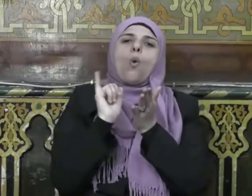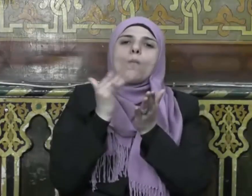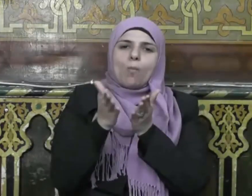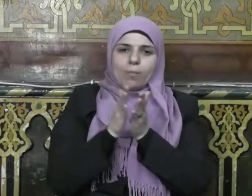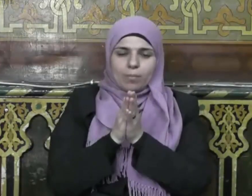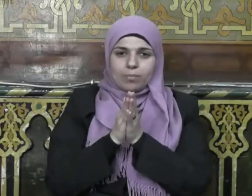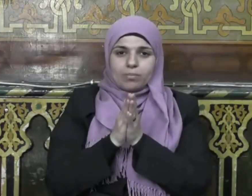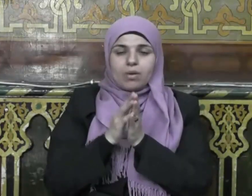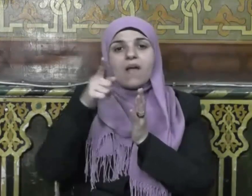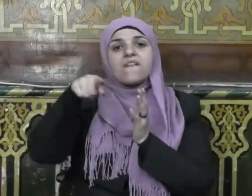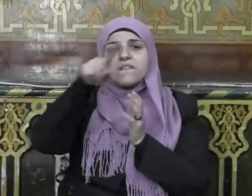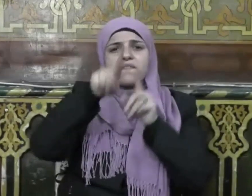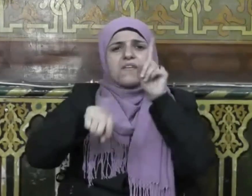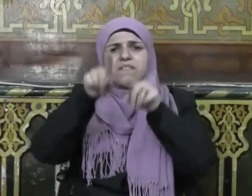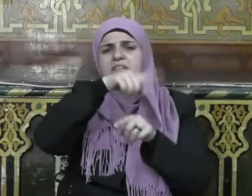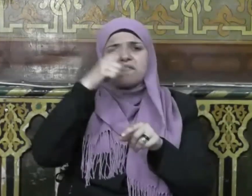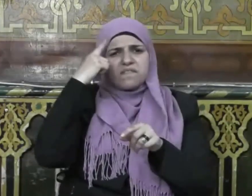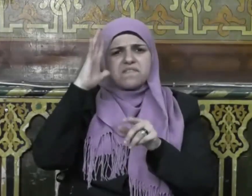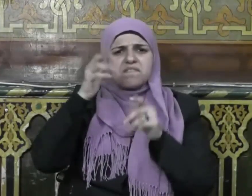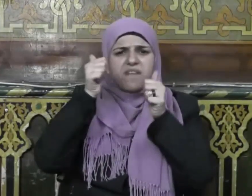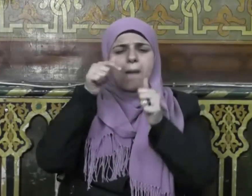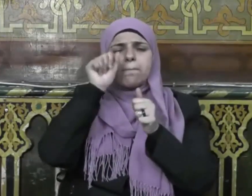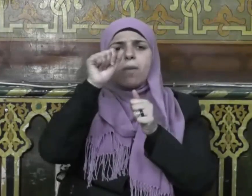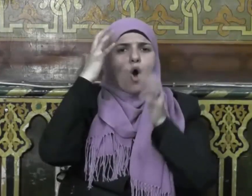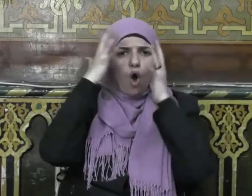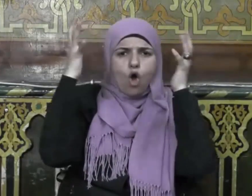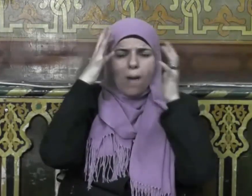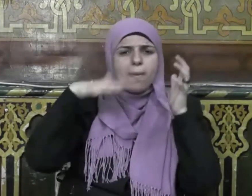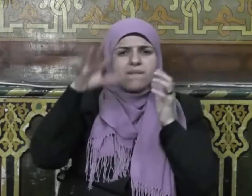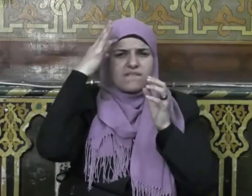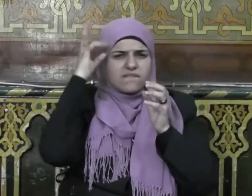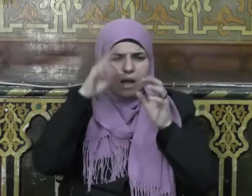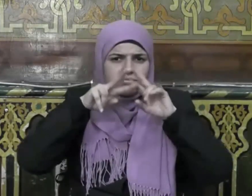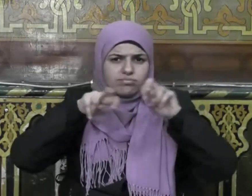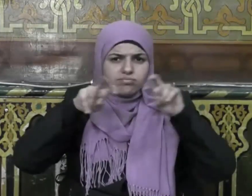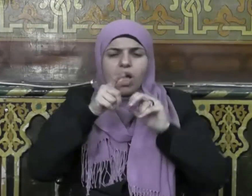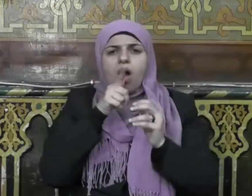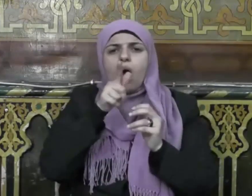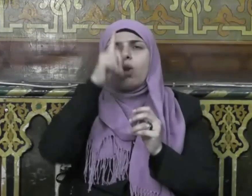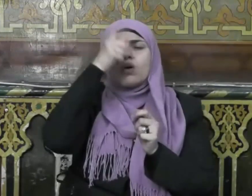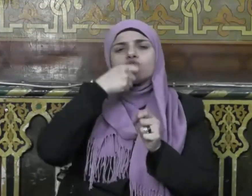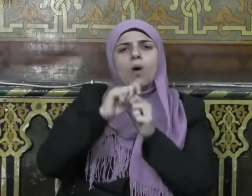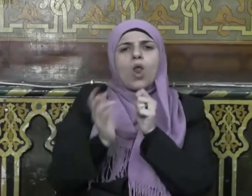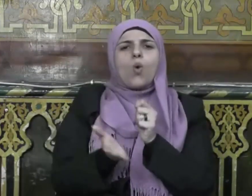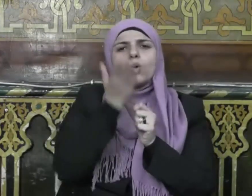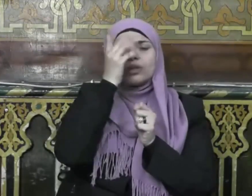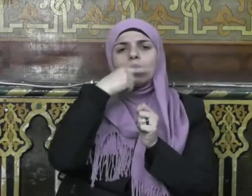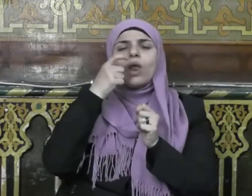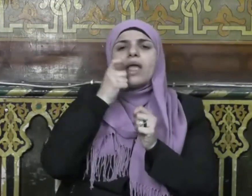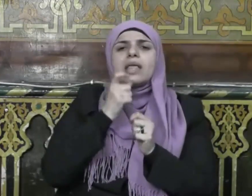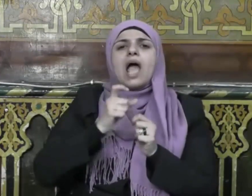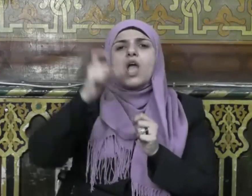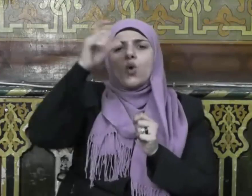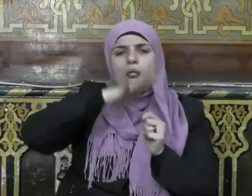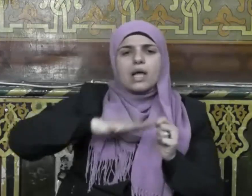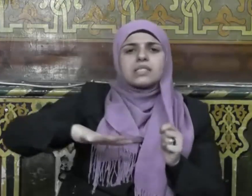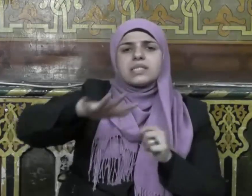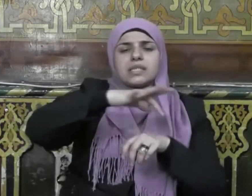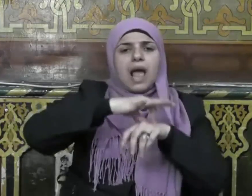وقد فهم بعض العلماء ذلك فهما دقيقا من قوله تعالى يا أيها الذين